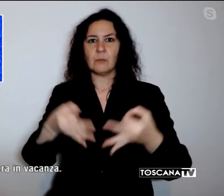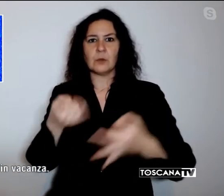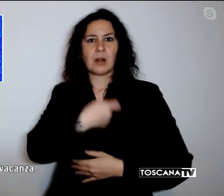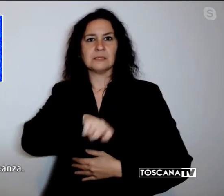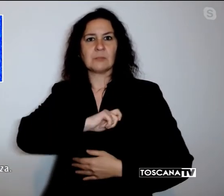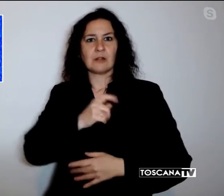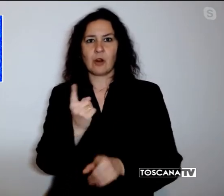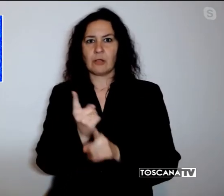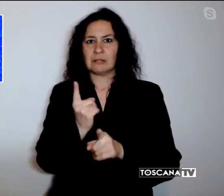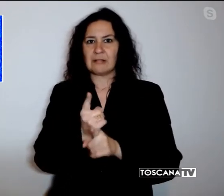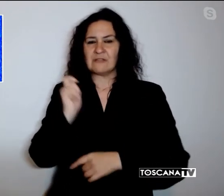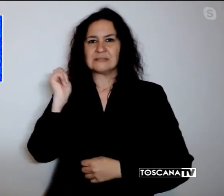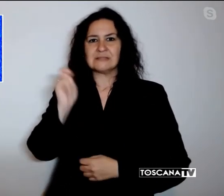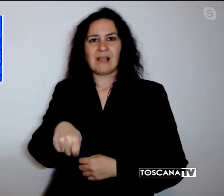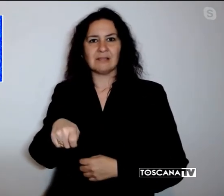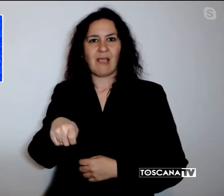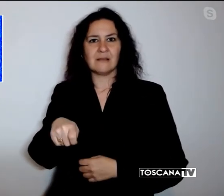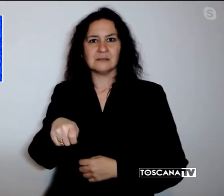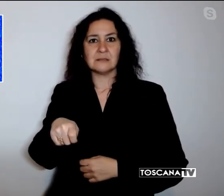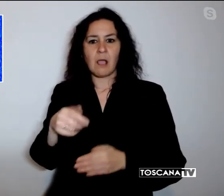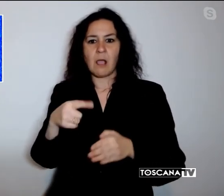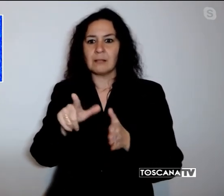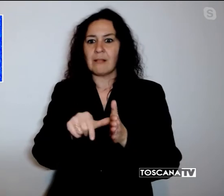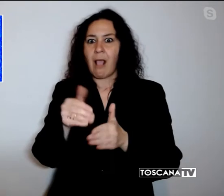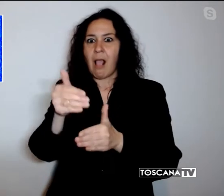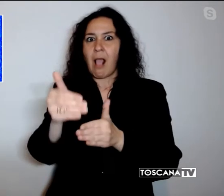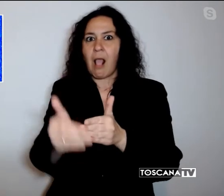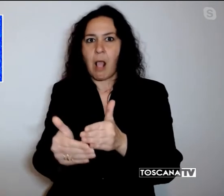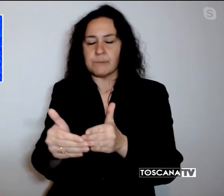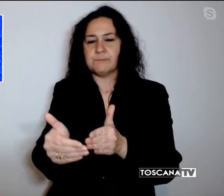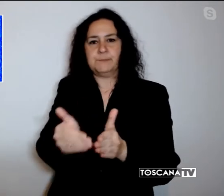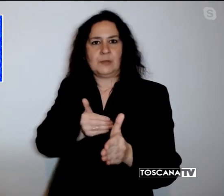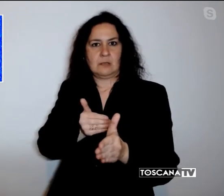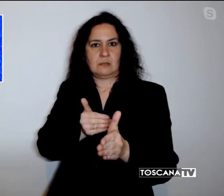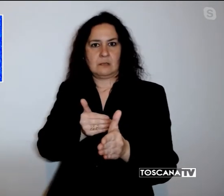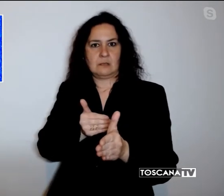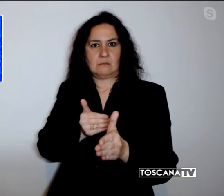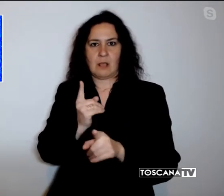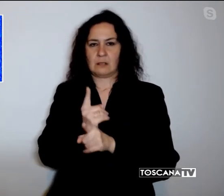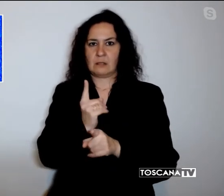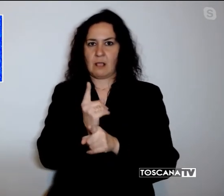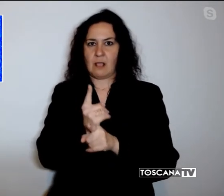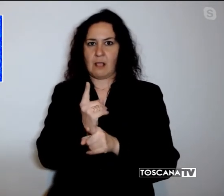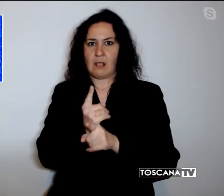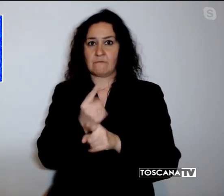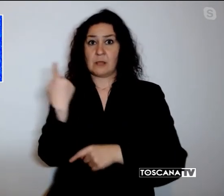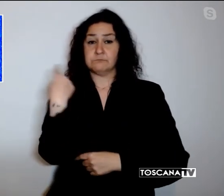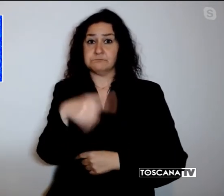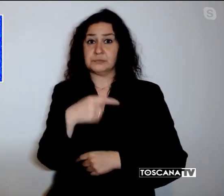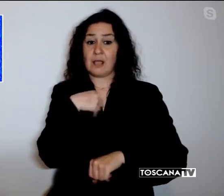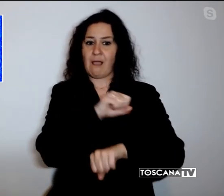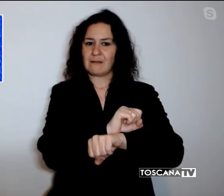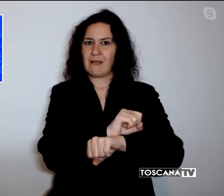una sentenza prima dello scadere del quarto anno dagli arresti dei sospettati.